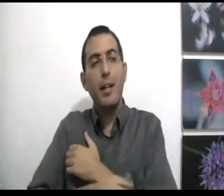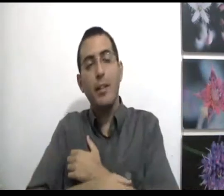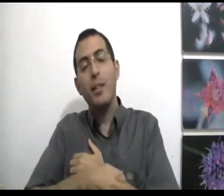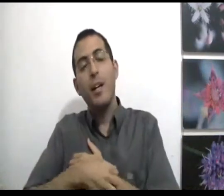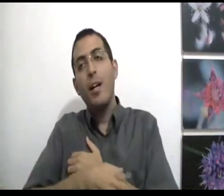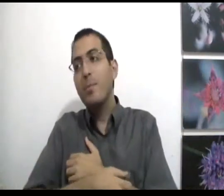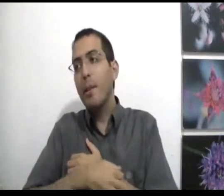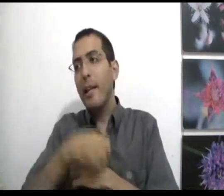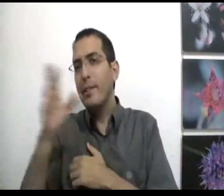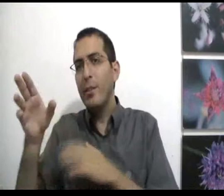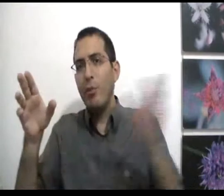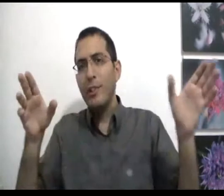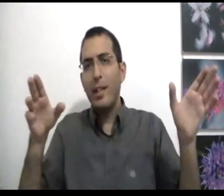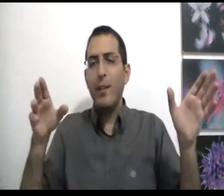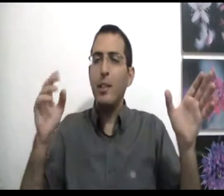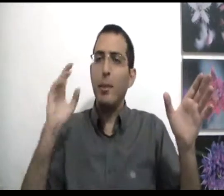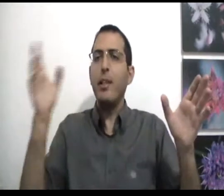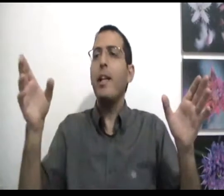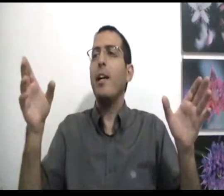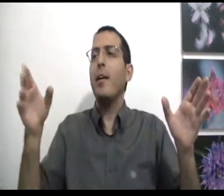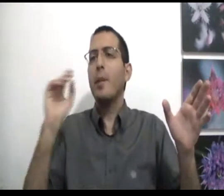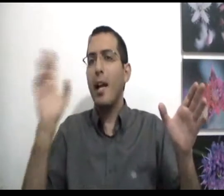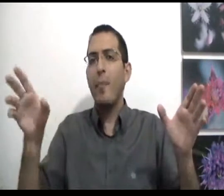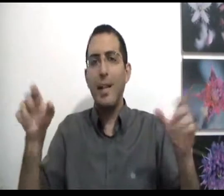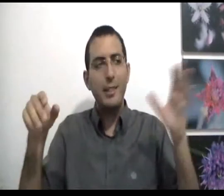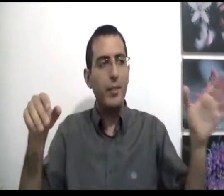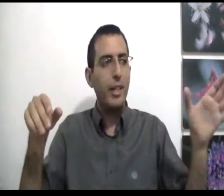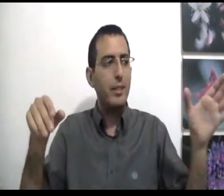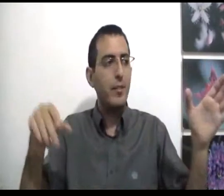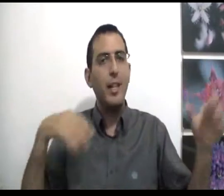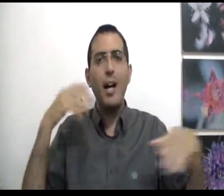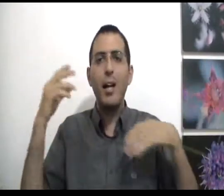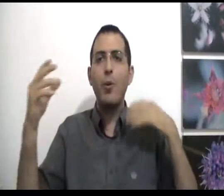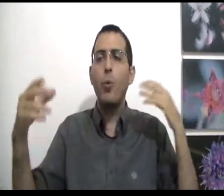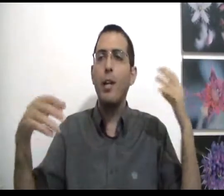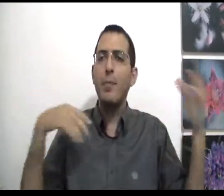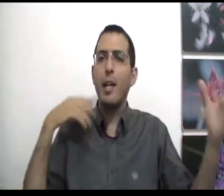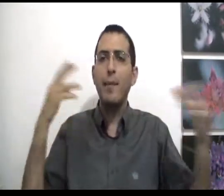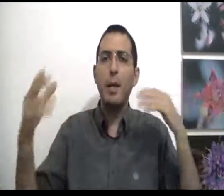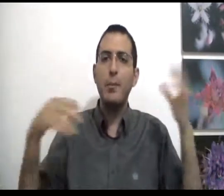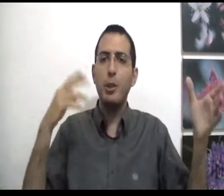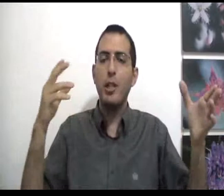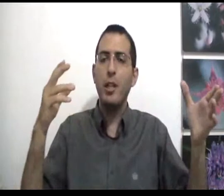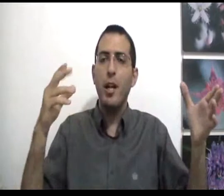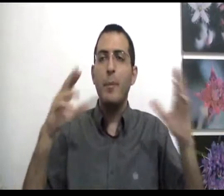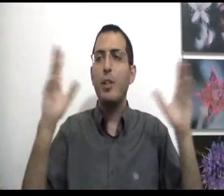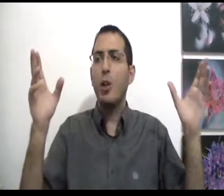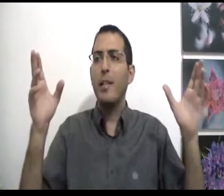חי אז בוא נגיד שזה טוב וזה רע ואף שם בואו נתחיל ללחם, נלחם בעד זה ונגד זה וככה כולם נלחמים אחד בשני בשביל כל מיני